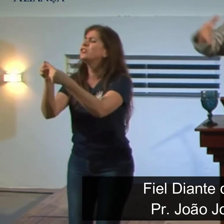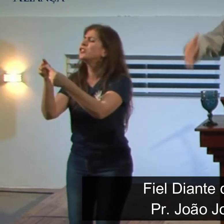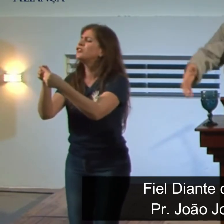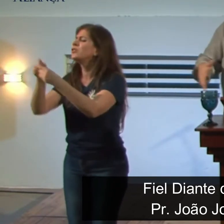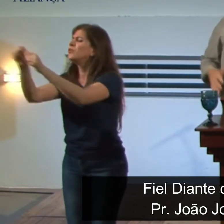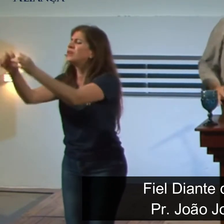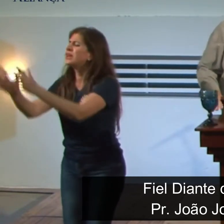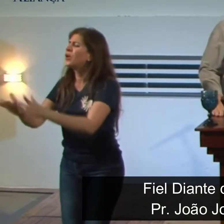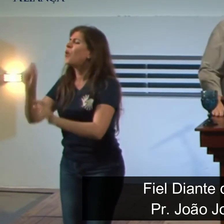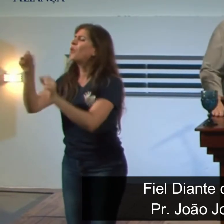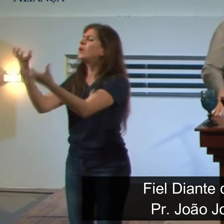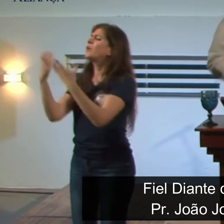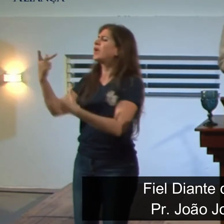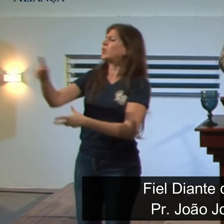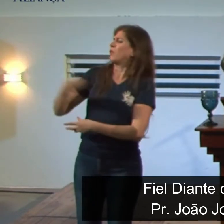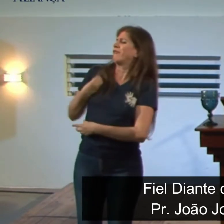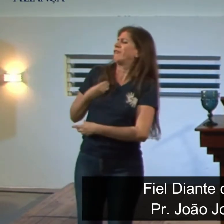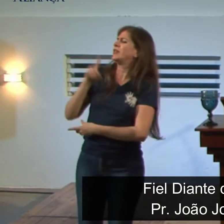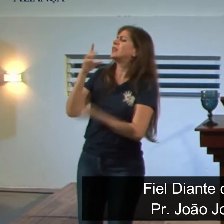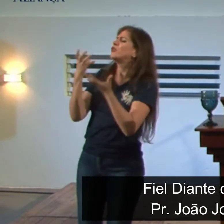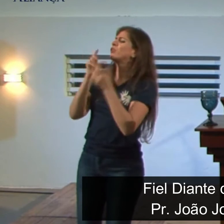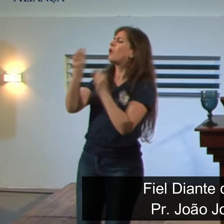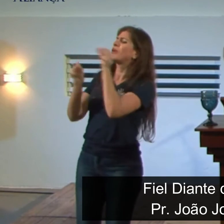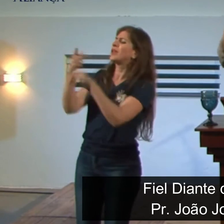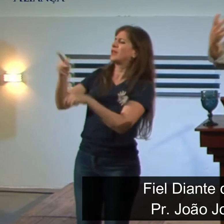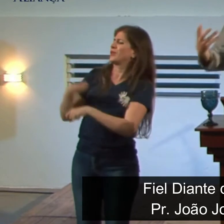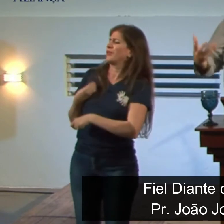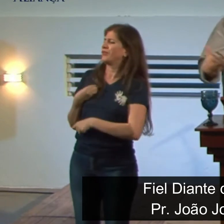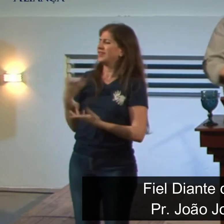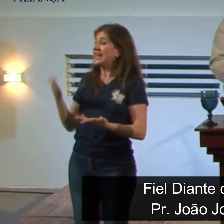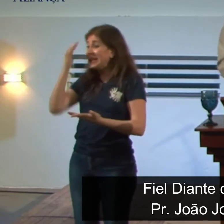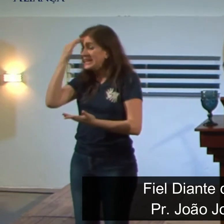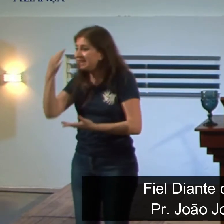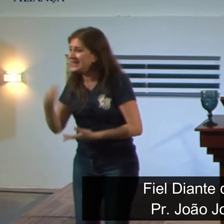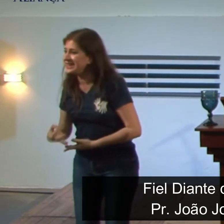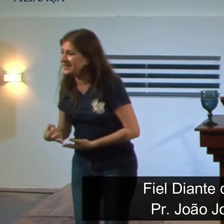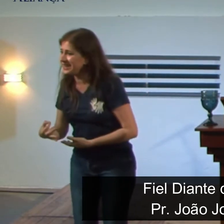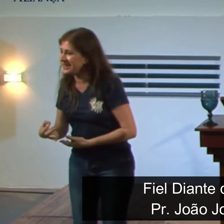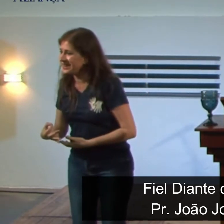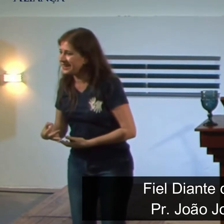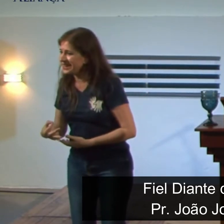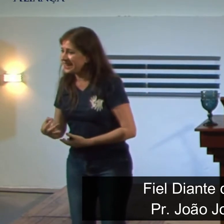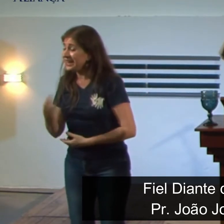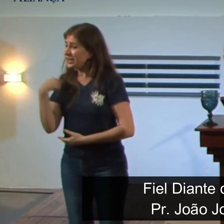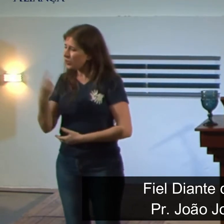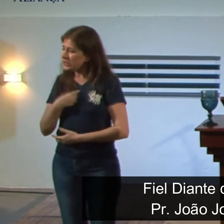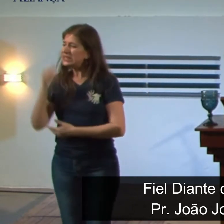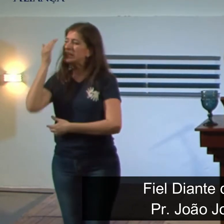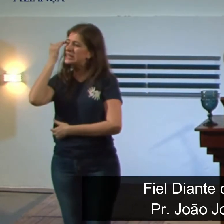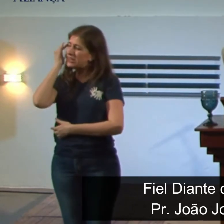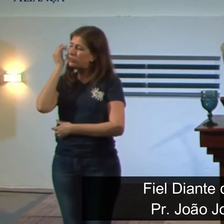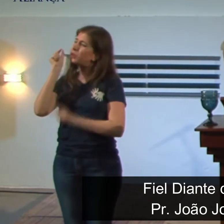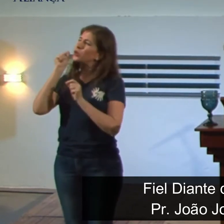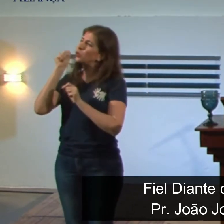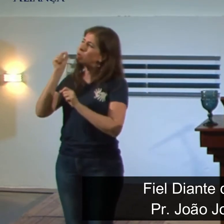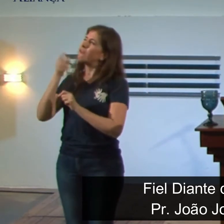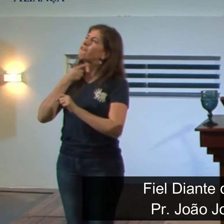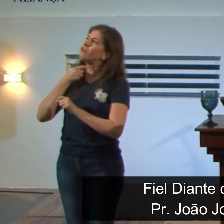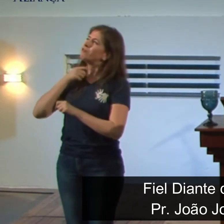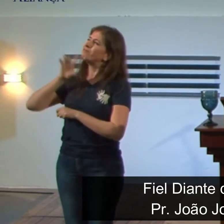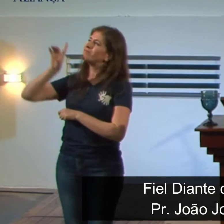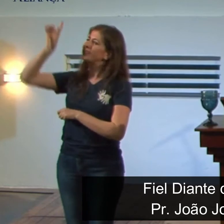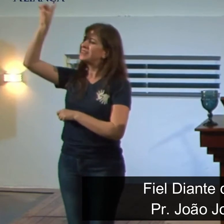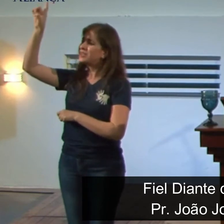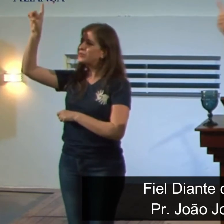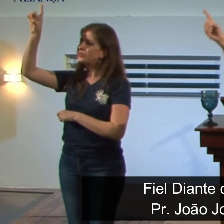criado o que ele espera de mim eu preciso entender isso e quando eu tenho essa cosmovisão cristã quando eu tenho esse entendimento baseado nas escrituras a minha